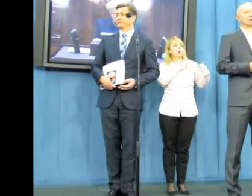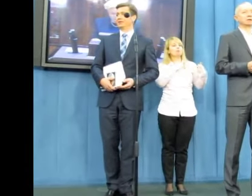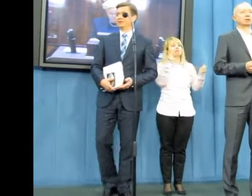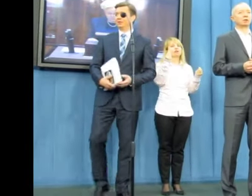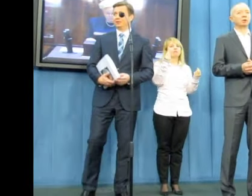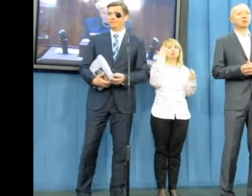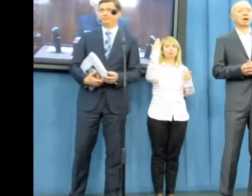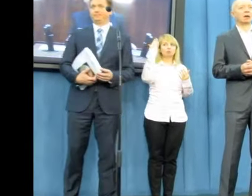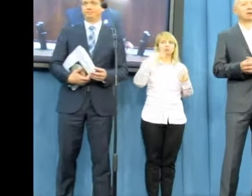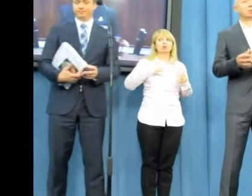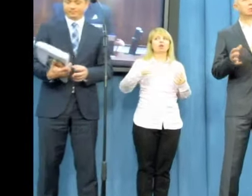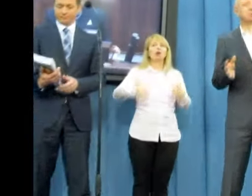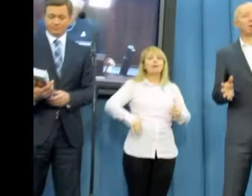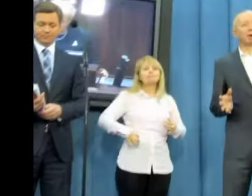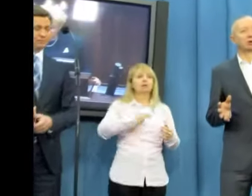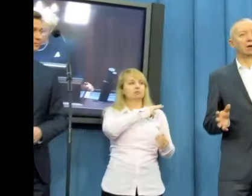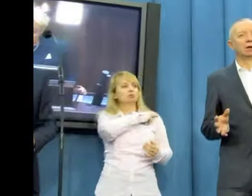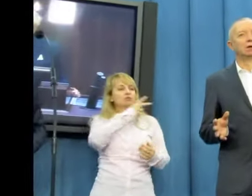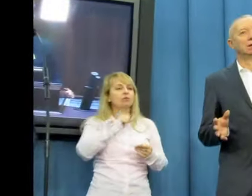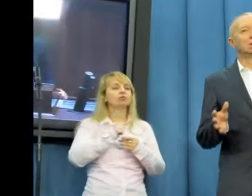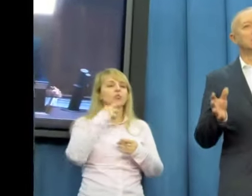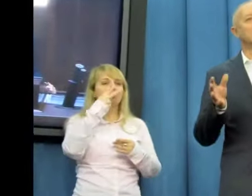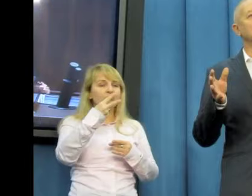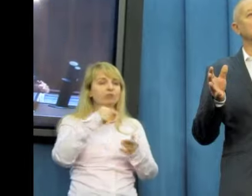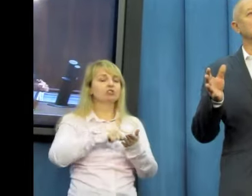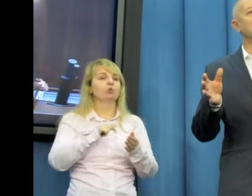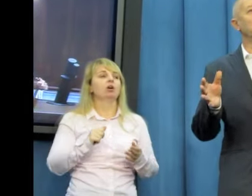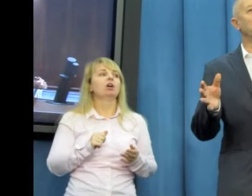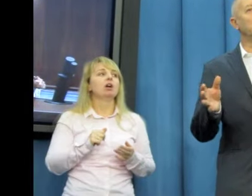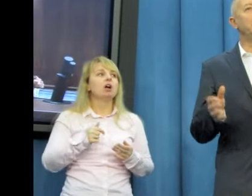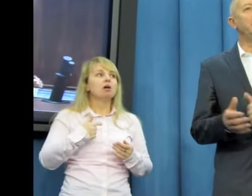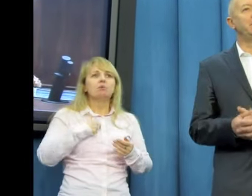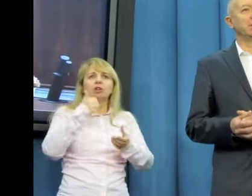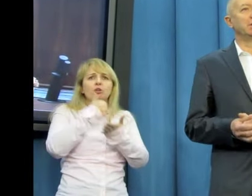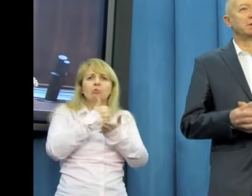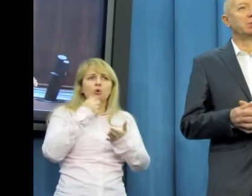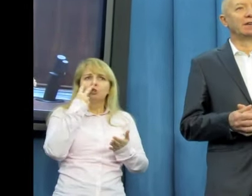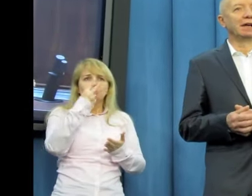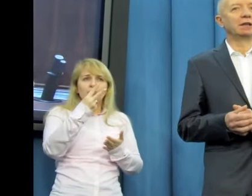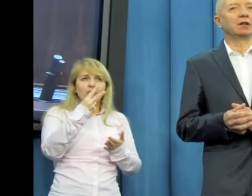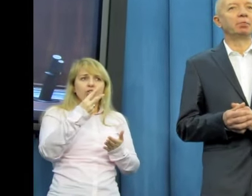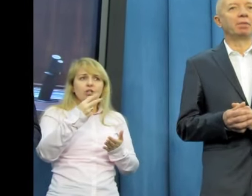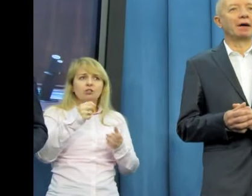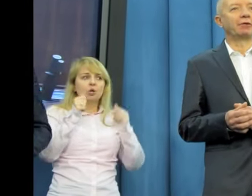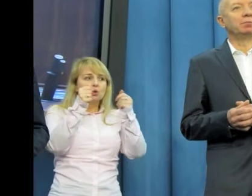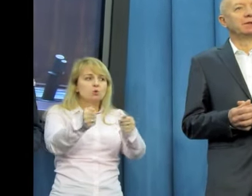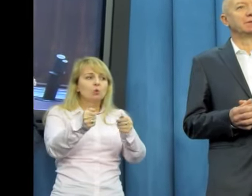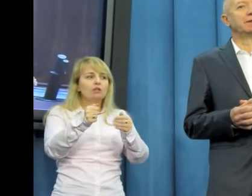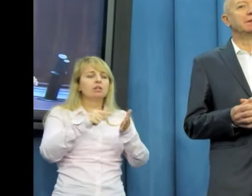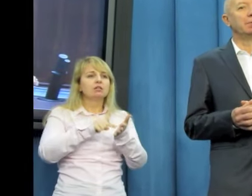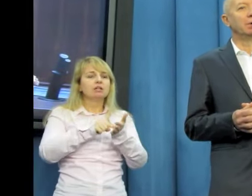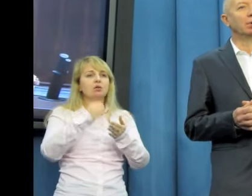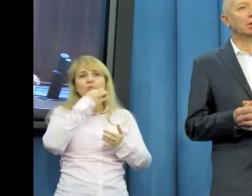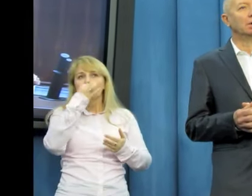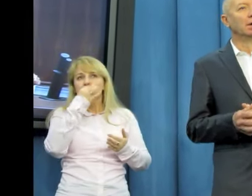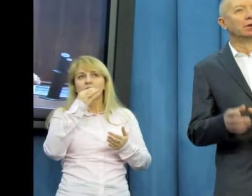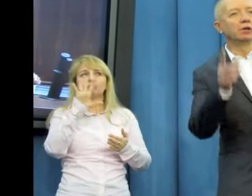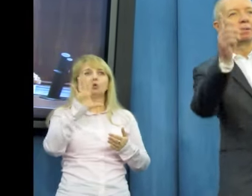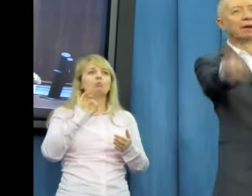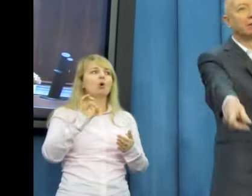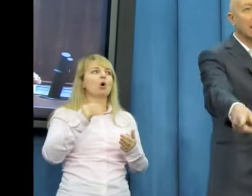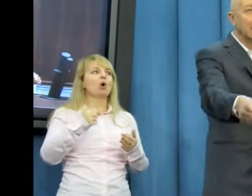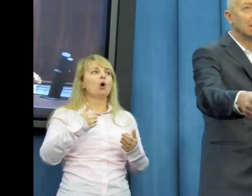przewodnicząca Skowrońska powiedziała, że nie mogliśmy widzieć składania tej poprawki, bo nas wtedy nie było.